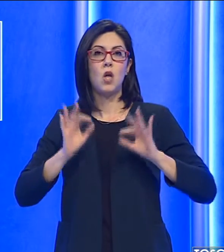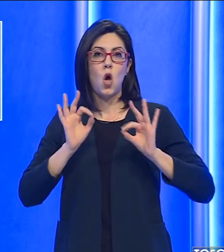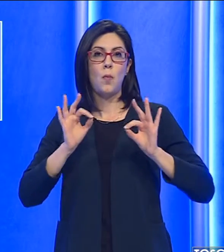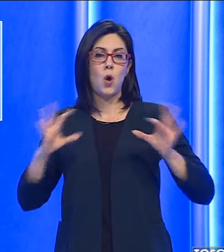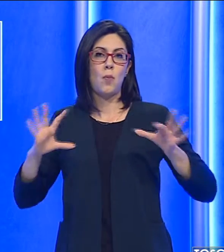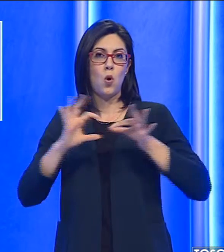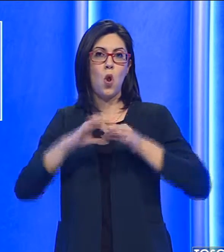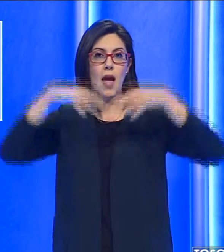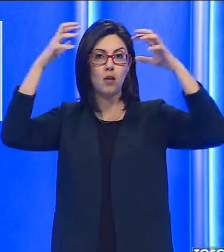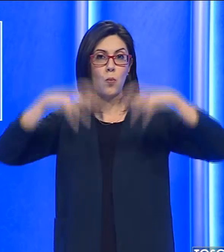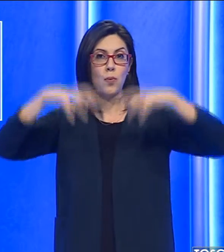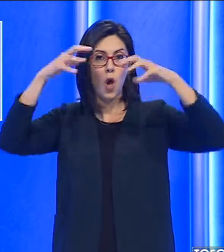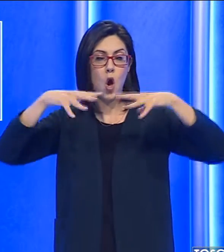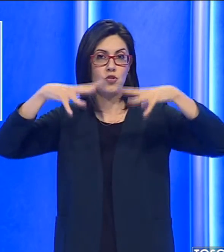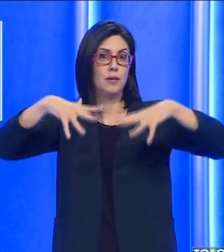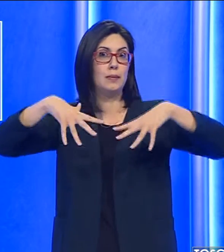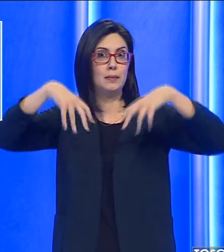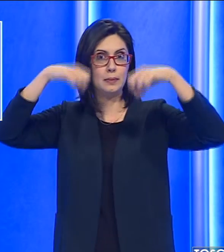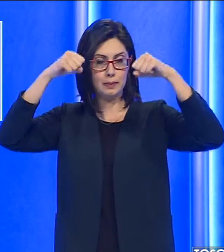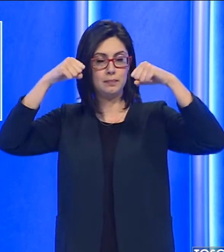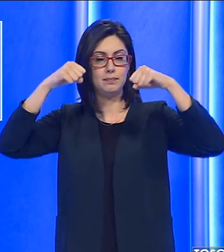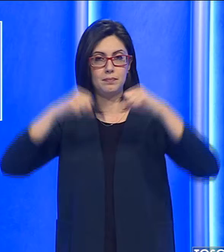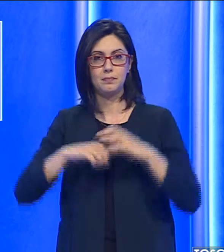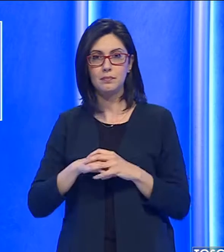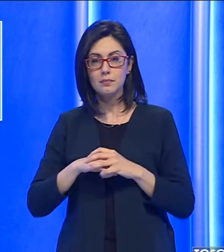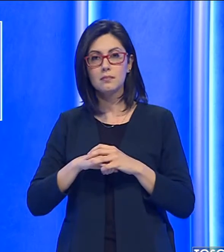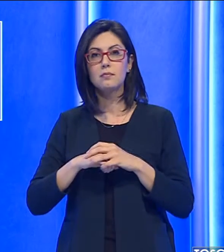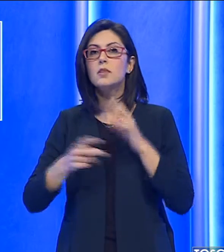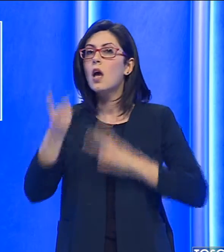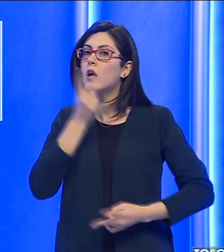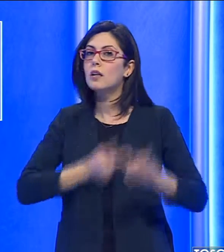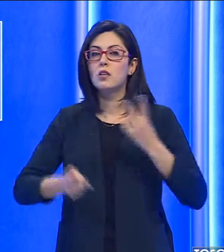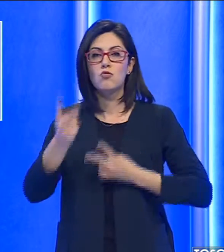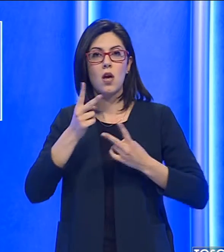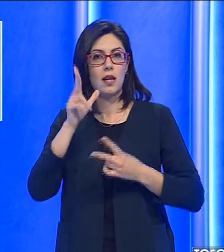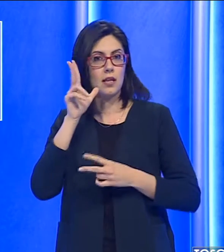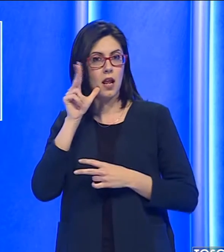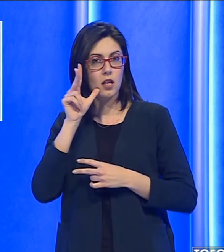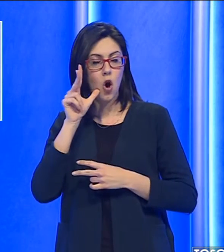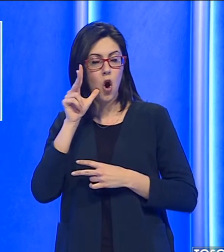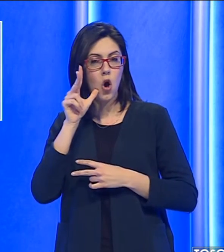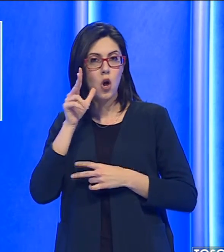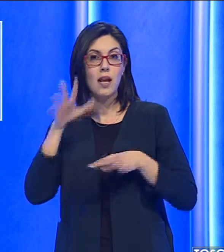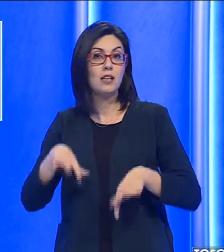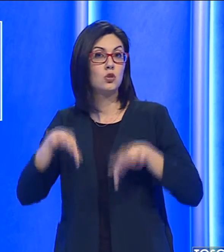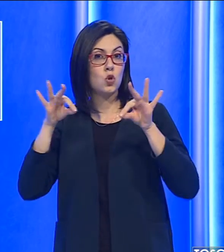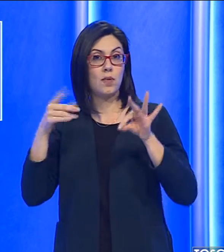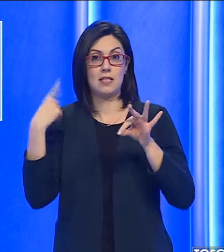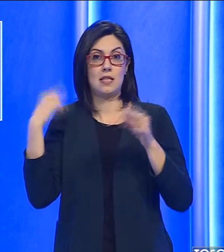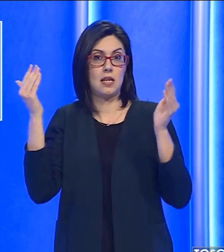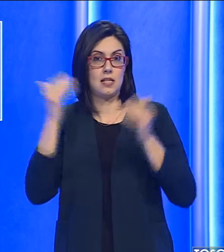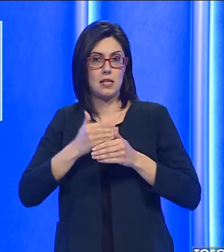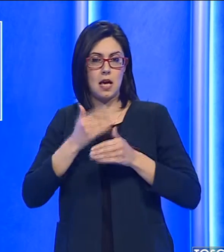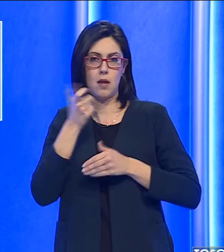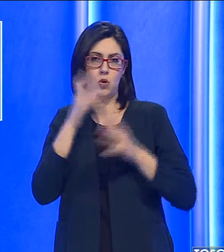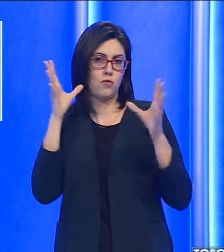le abbondanti piogge delle scorse ore. Le ricerche della donna erano state sospese ieri sera a causa